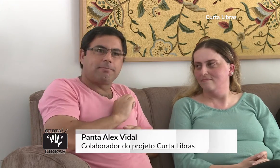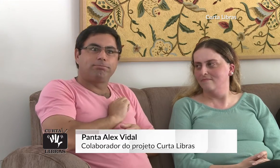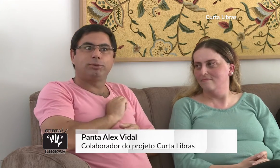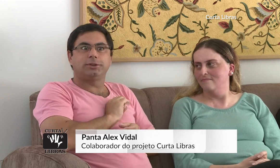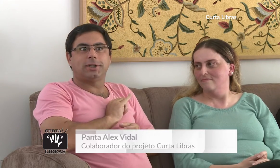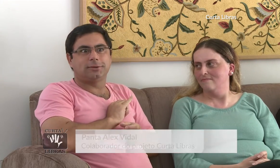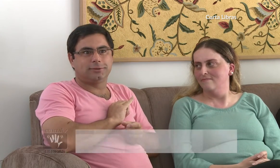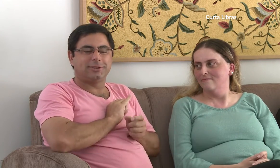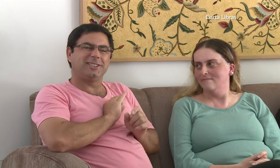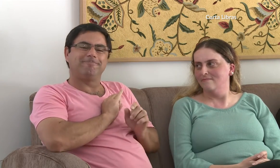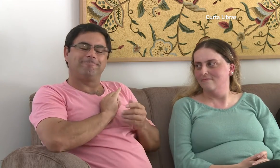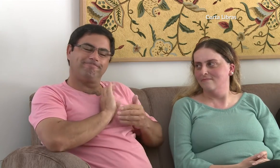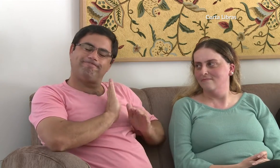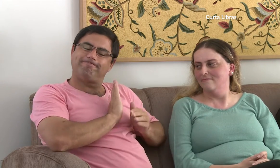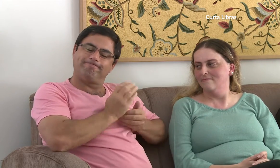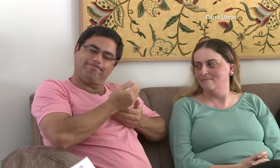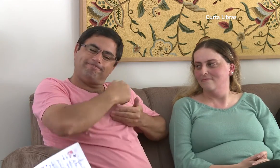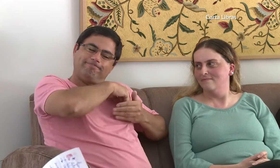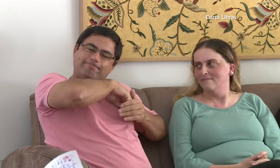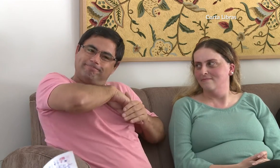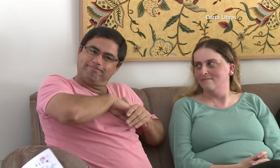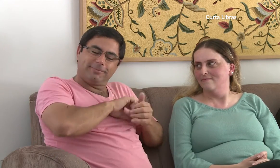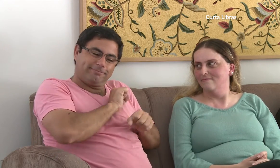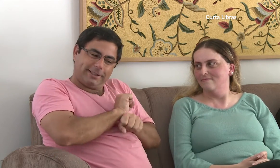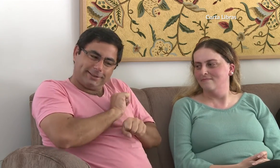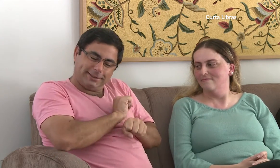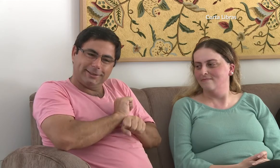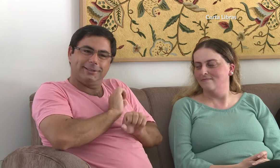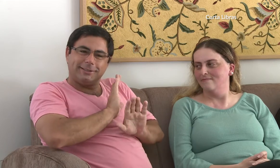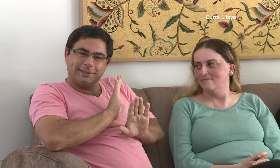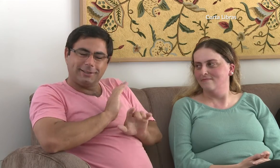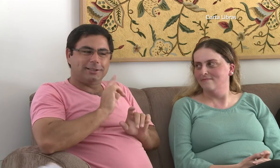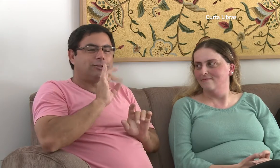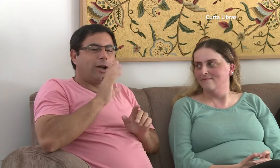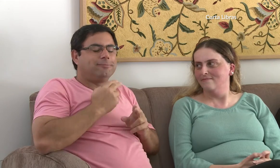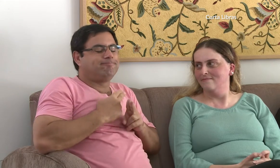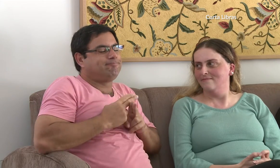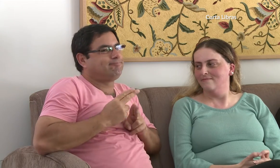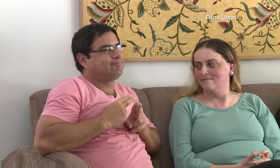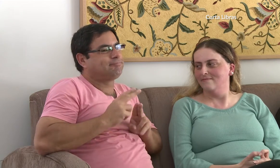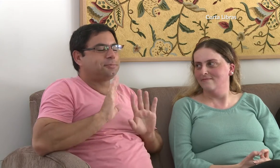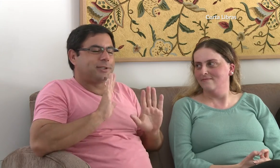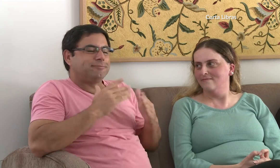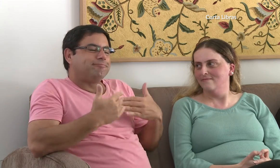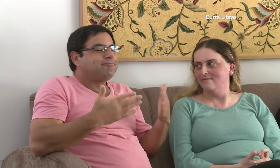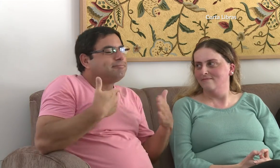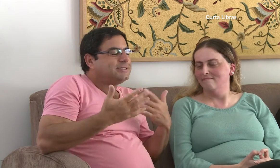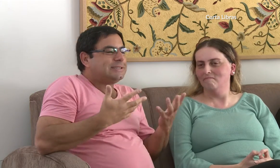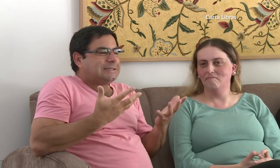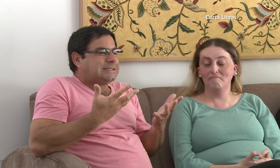Me apaixonei. Mas guardei esse amor. Eu não demonstrava.